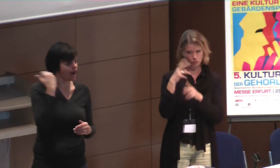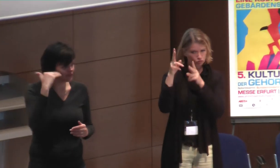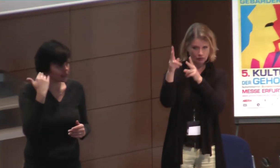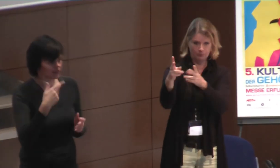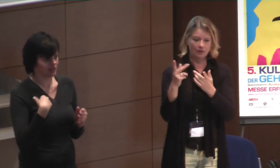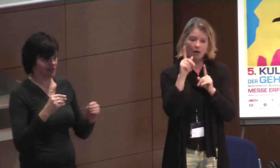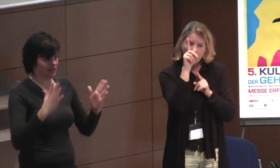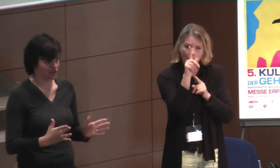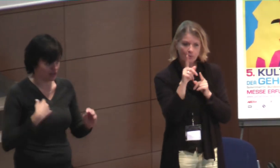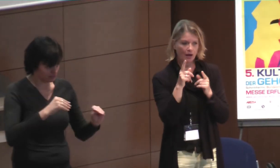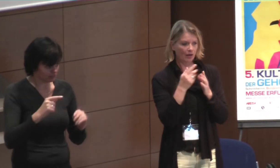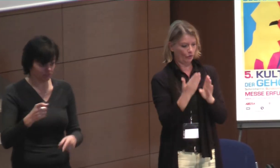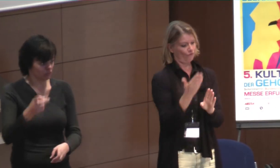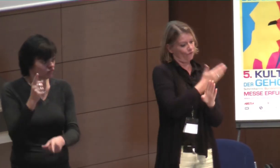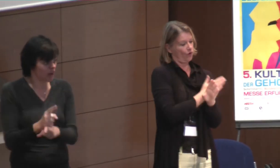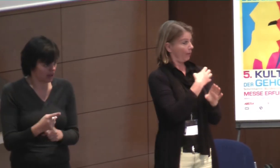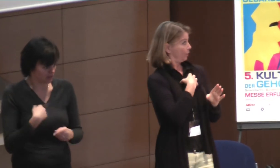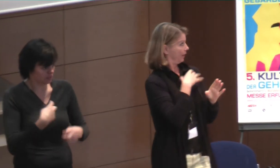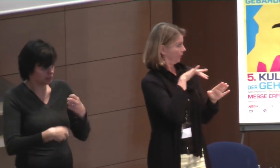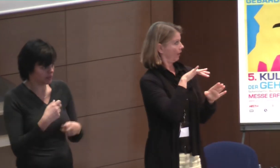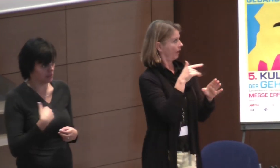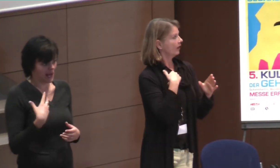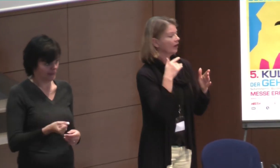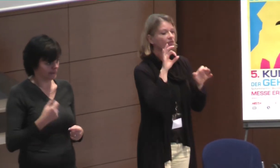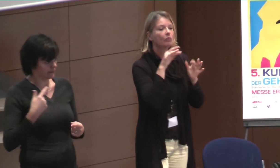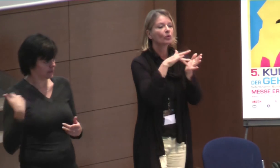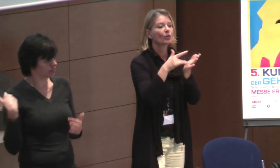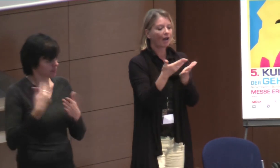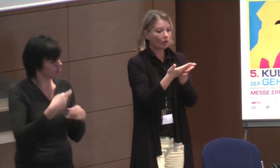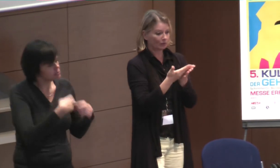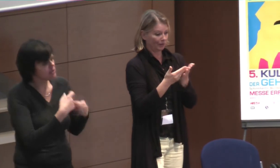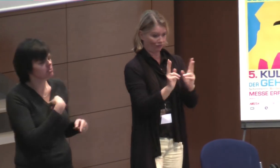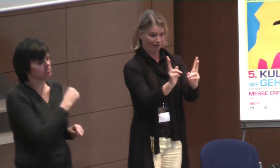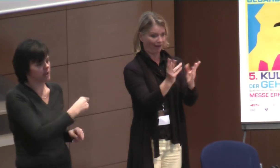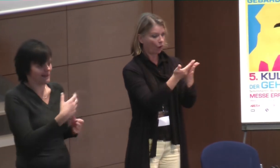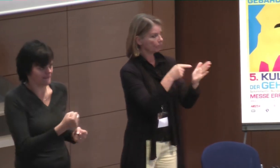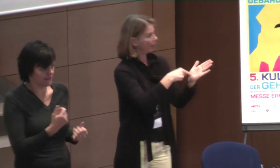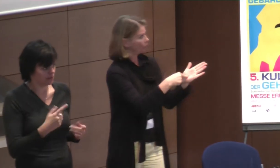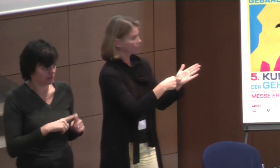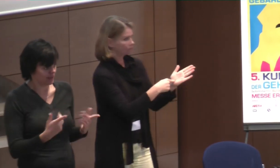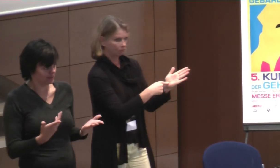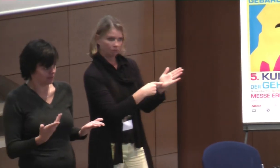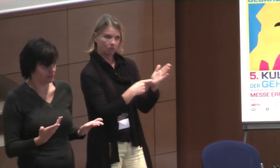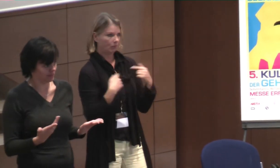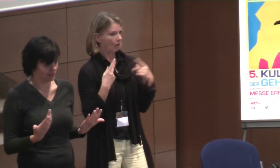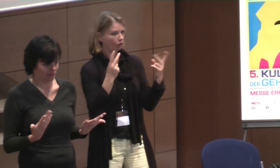es noch einen Schritt früher, denn es liegt hauptsächlich an der Ausbildung, an uns Lehrerinnen. Wir haben keinen Zugang, richtig